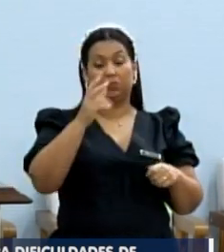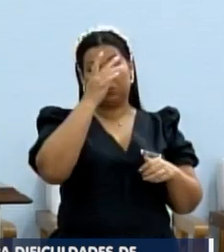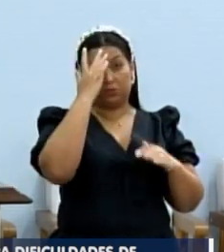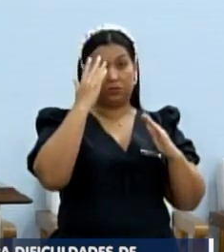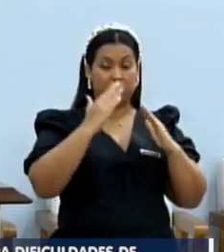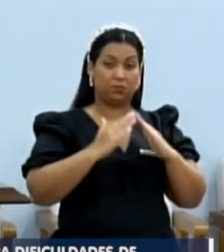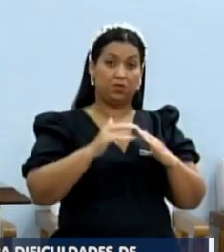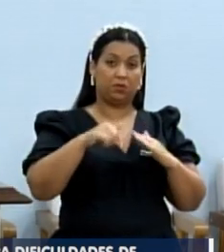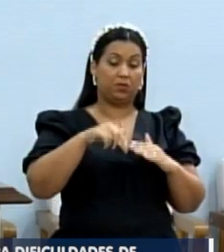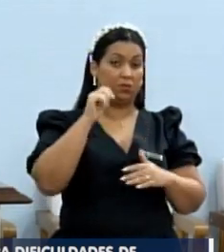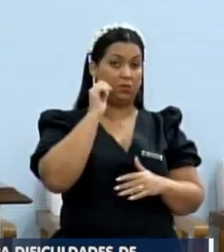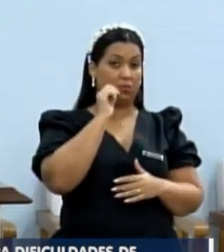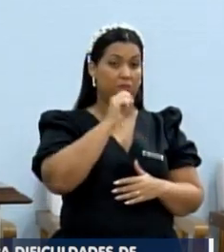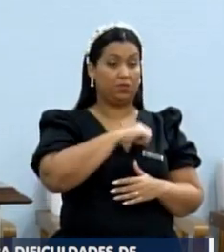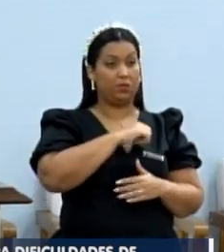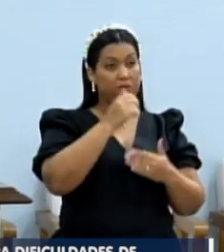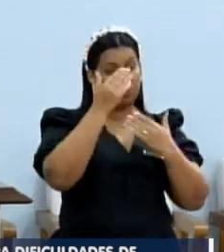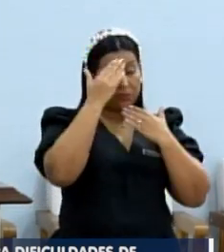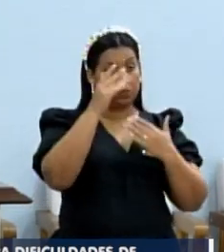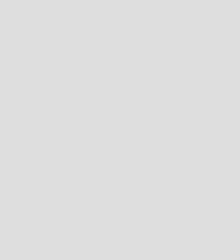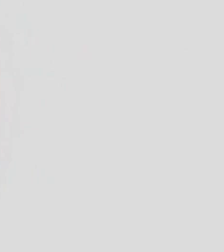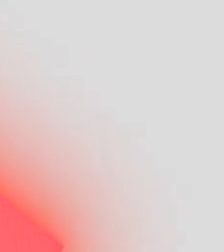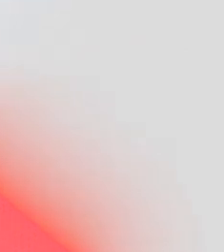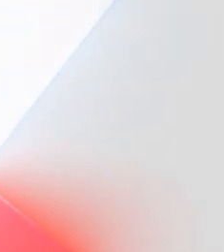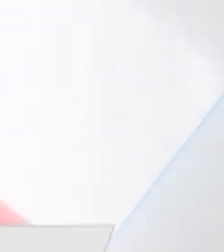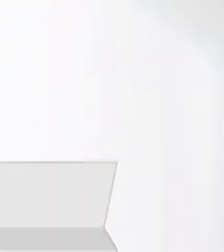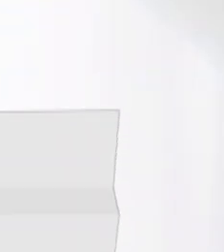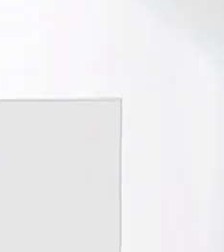Muito obrigado, presidente, uma boa tarde a todos.